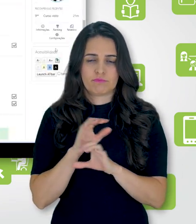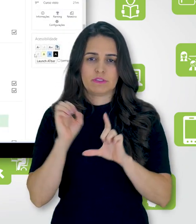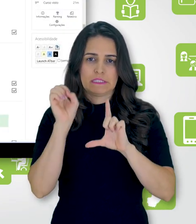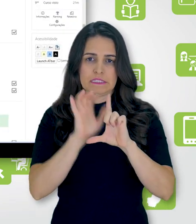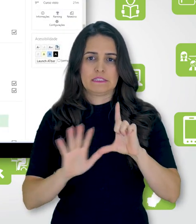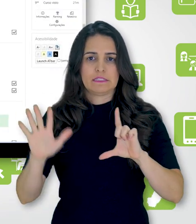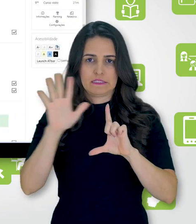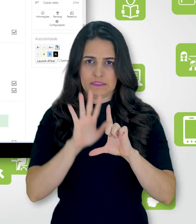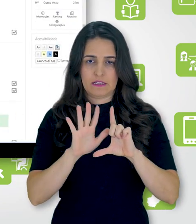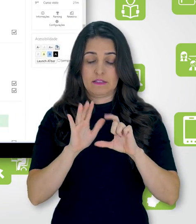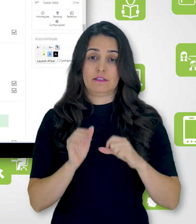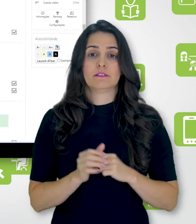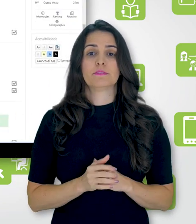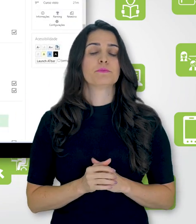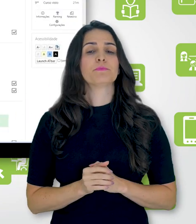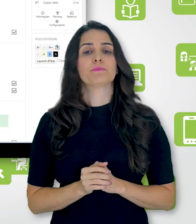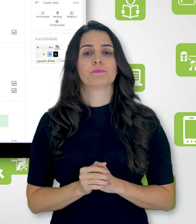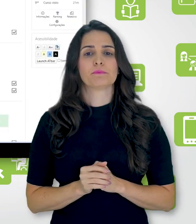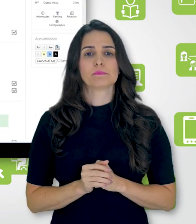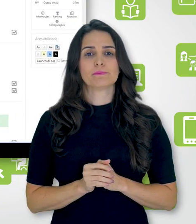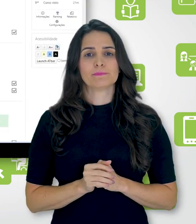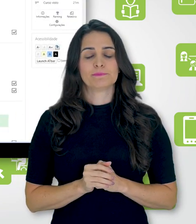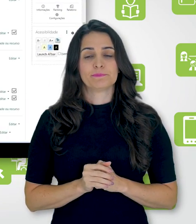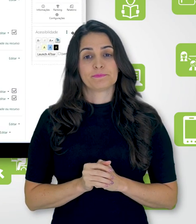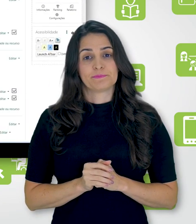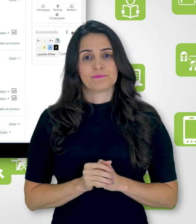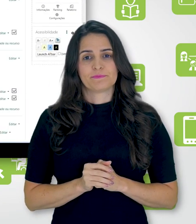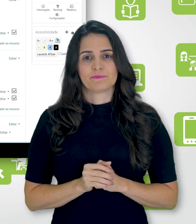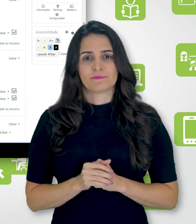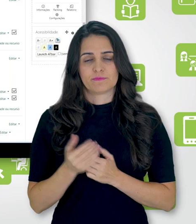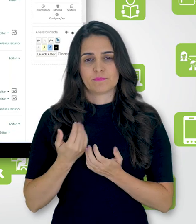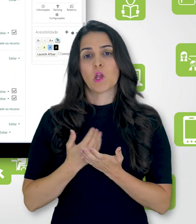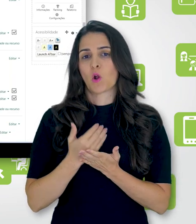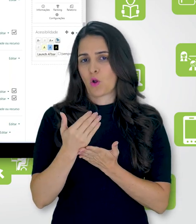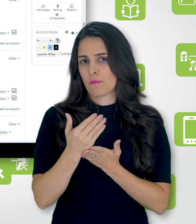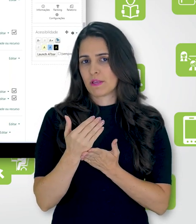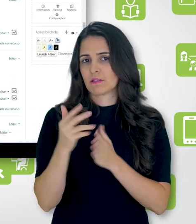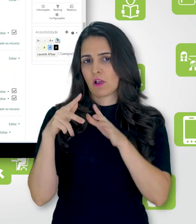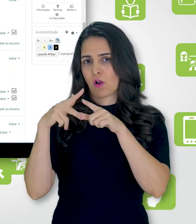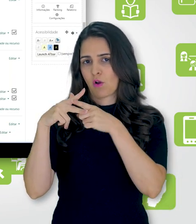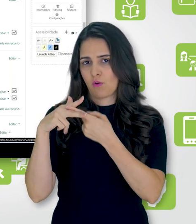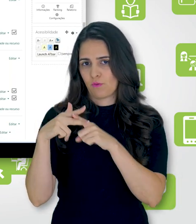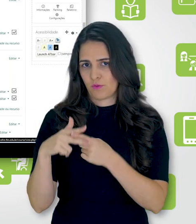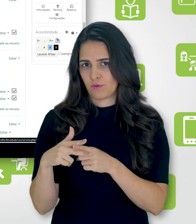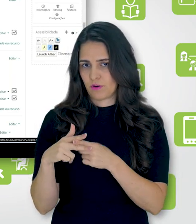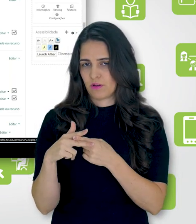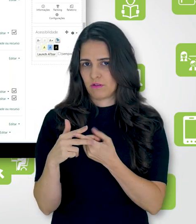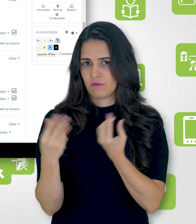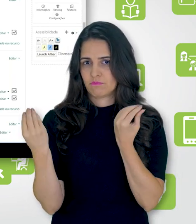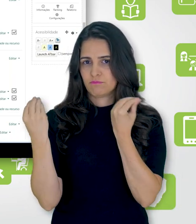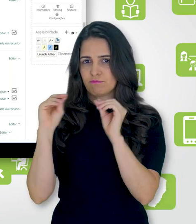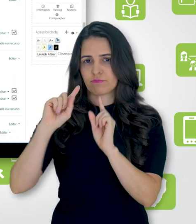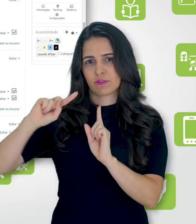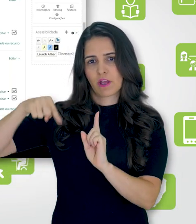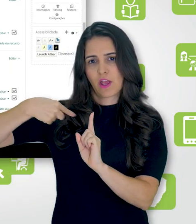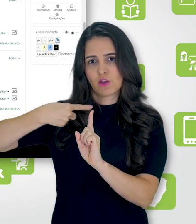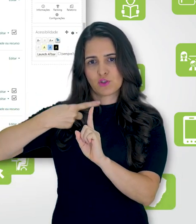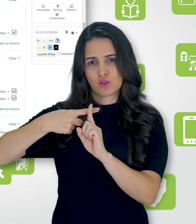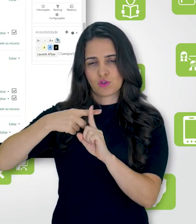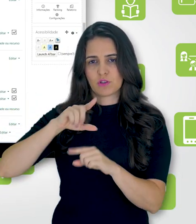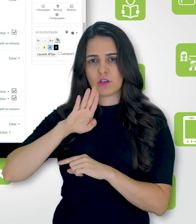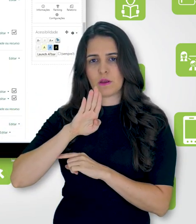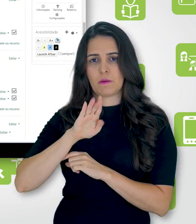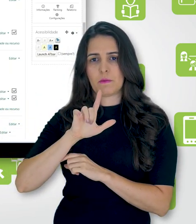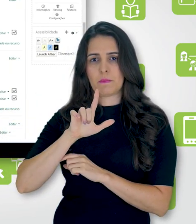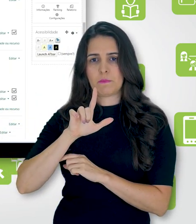aqui nessa sala, por exemplo. Então, vamos começar ativando edição e vamos adicionar um bloco, que é uma opção